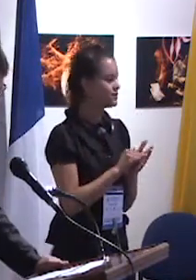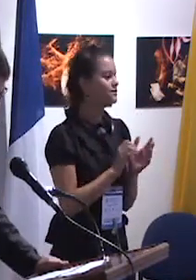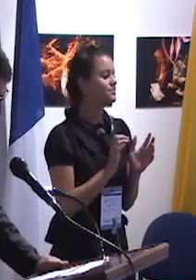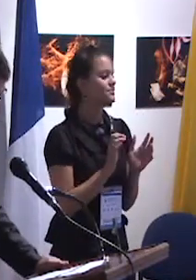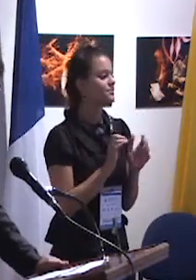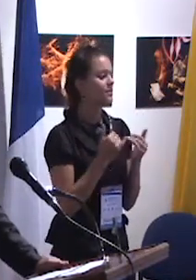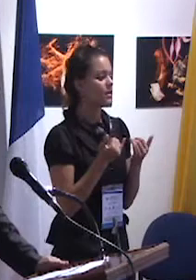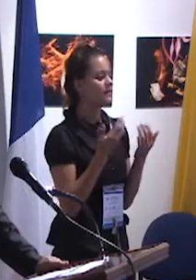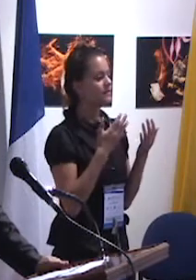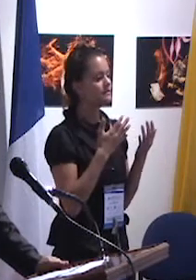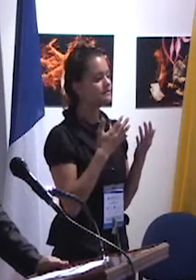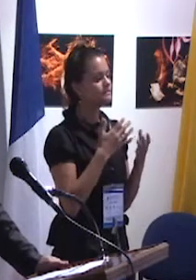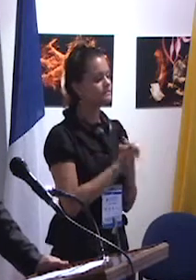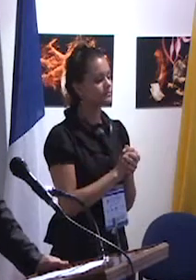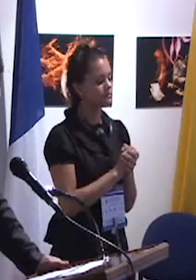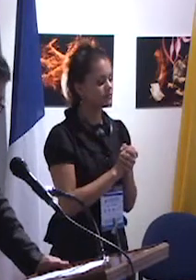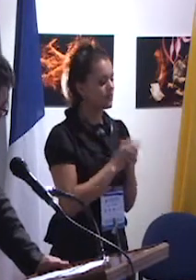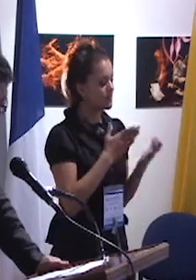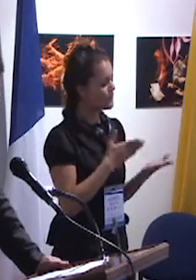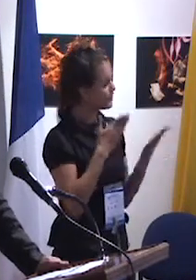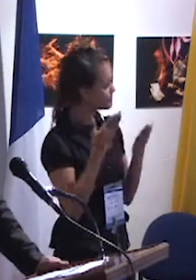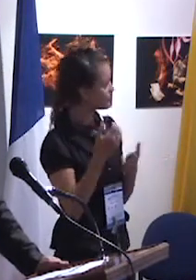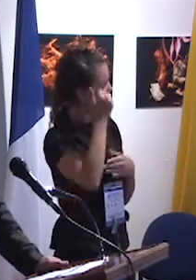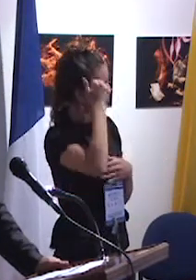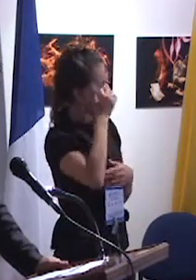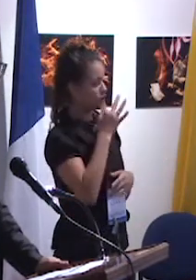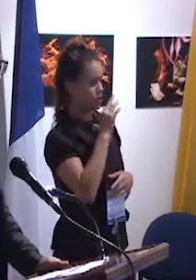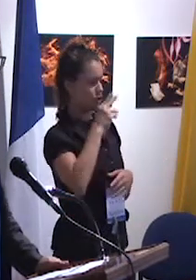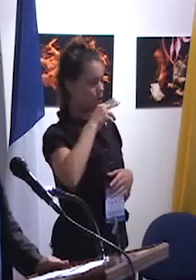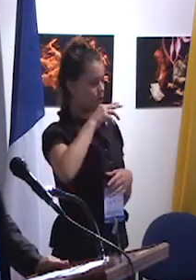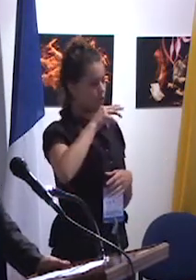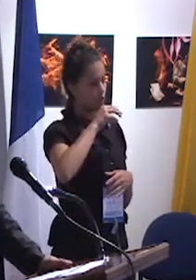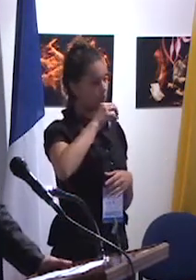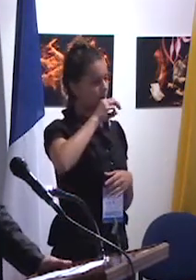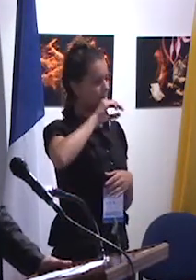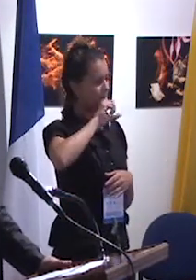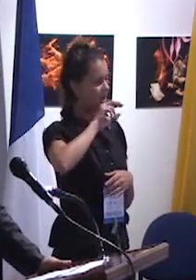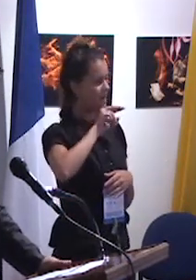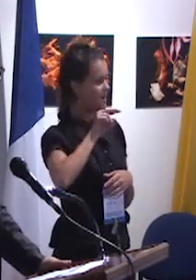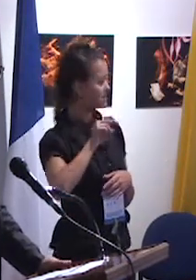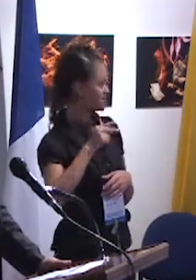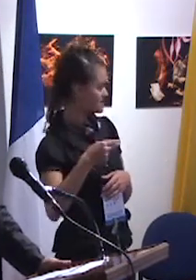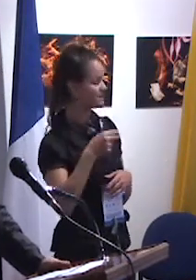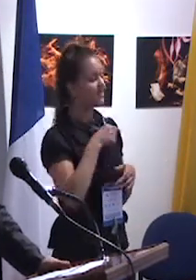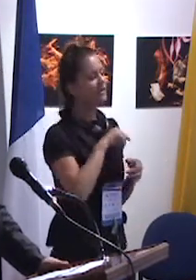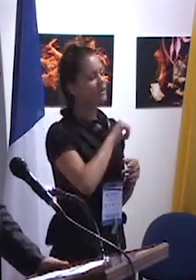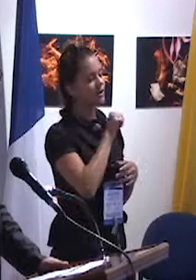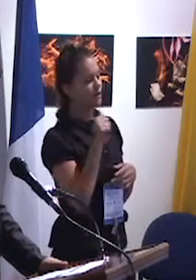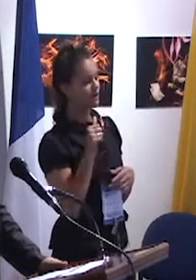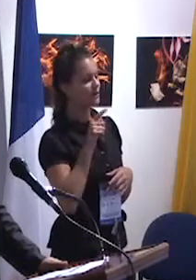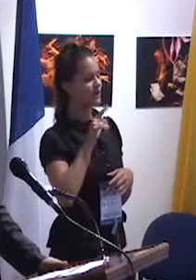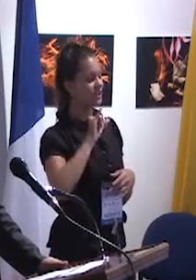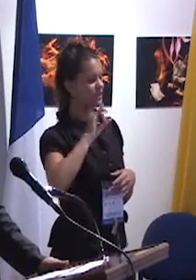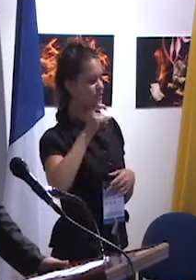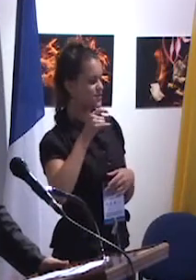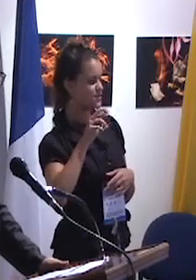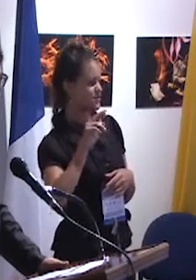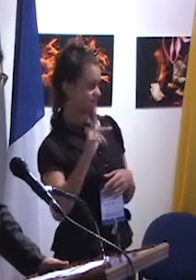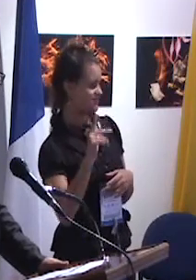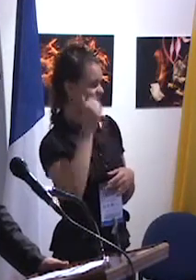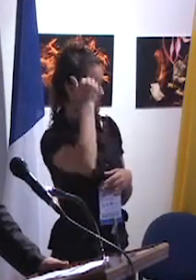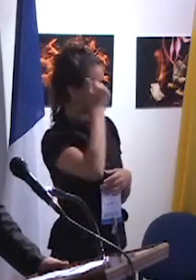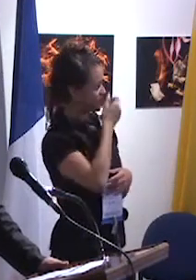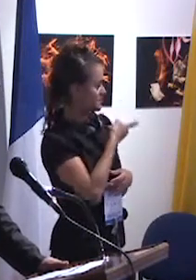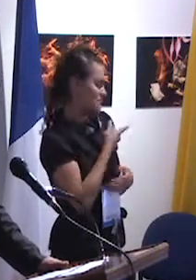profesor Tomase y a Daniel Liclu de participar con mucha fuerza a este evento. Estoy